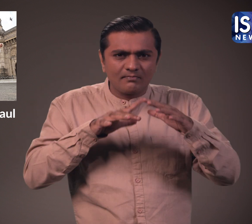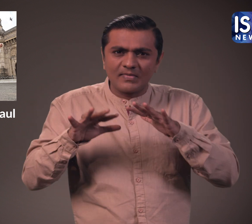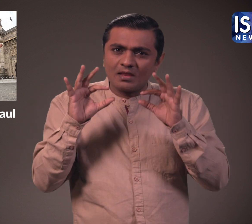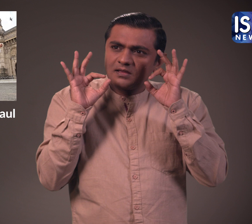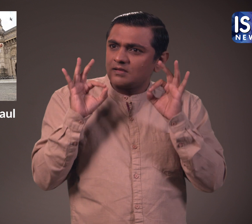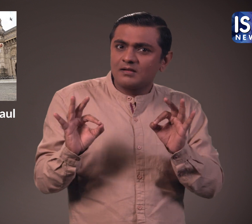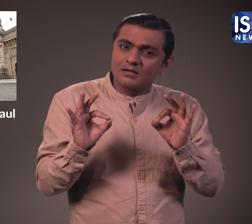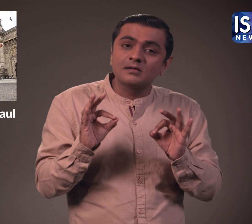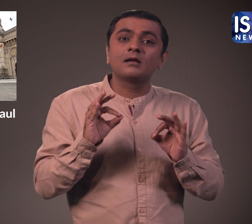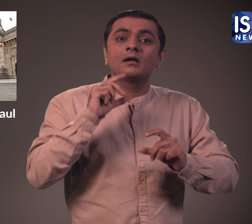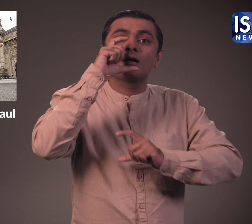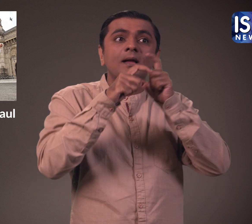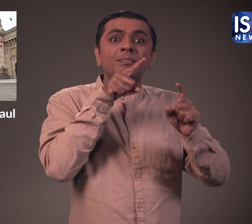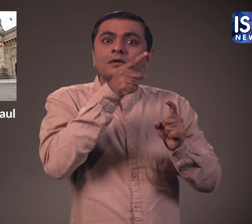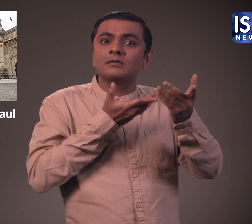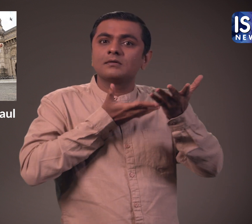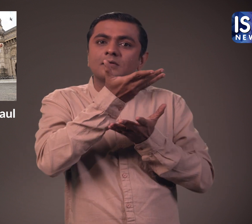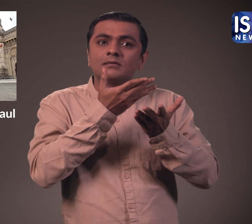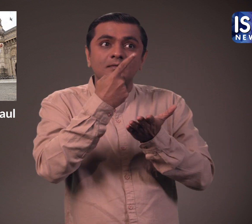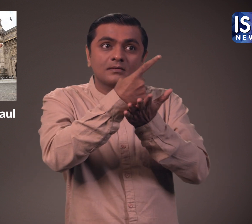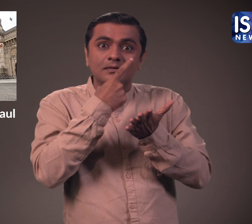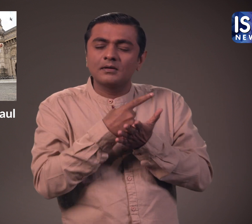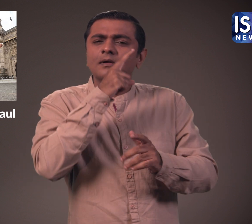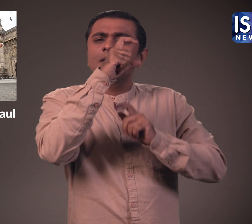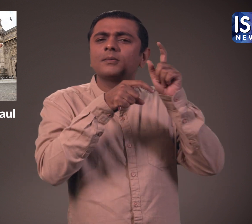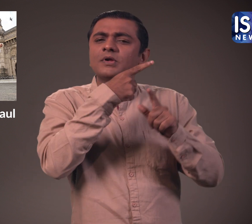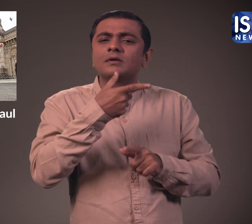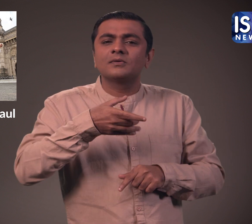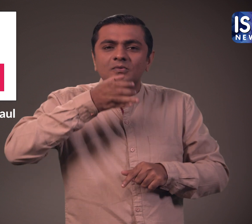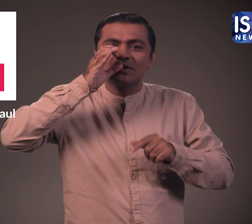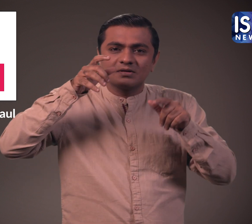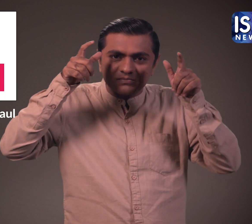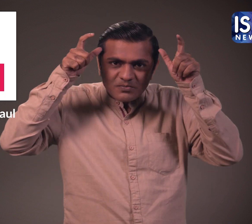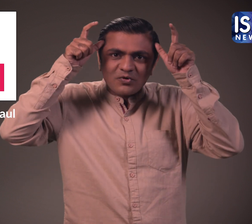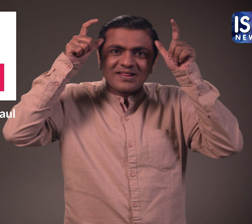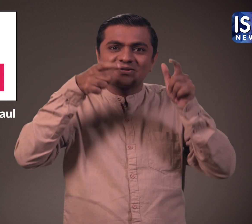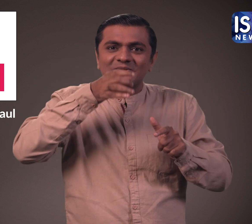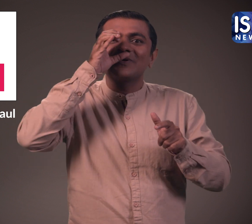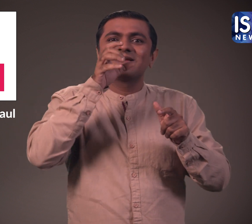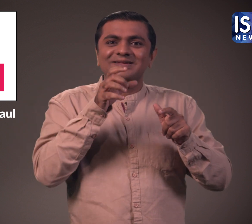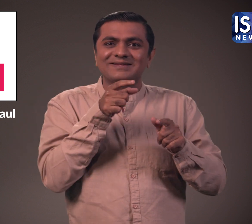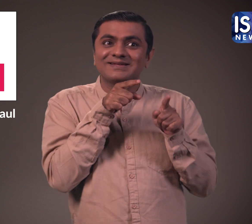ने फिर रेड बुल के साथ सयोग किया और एक वीडियो शूट करने के लिए भारत आया।